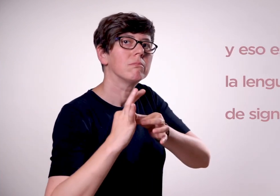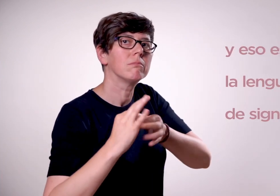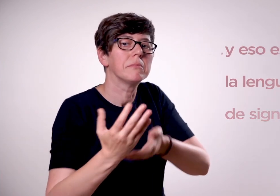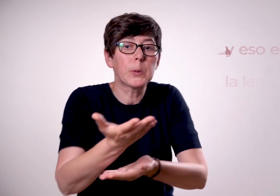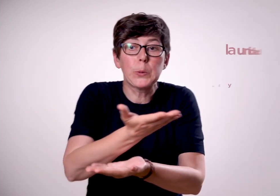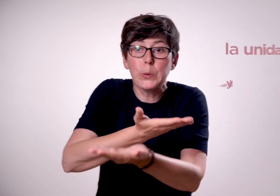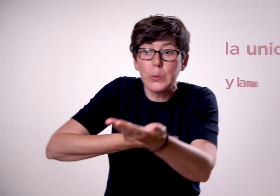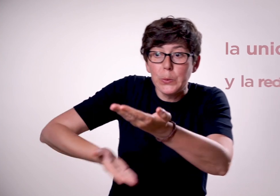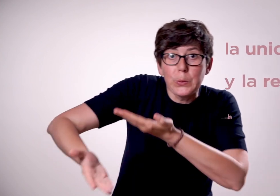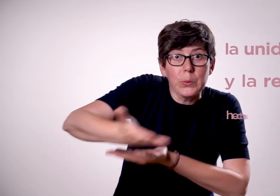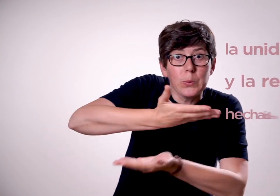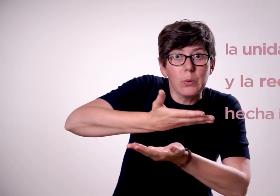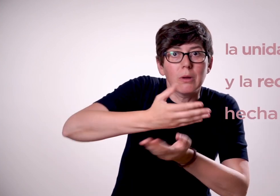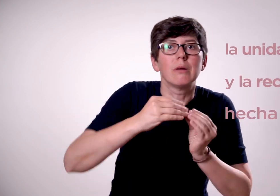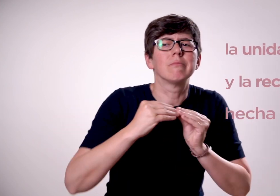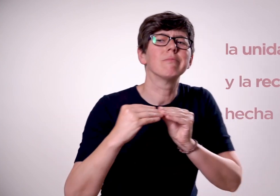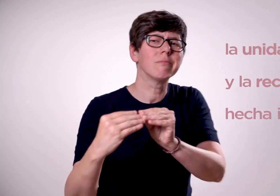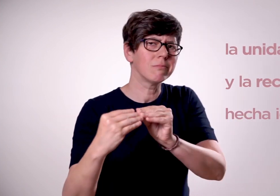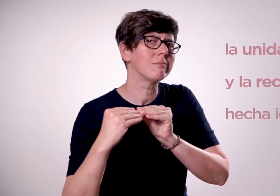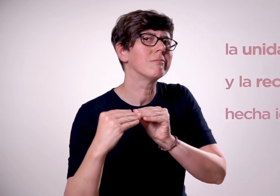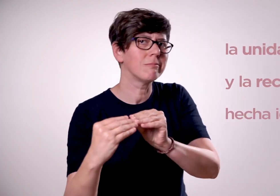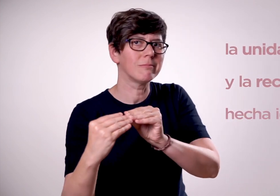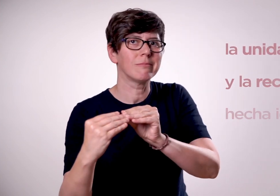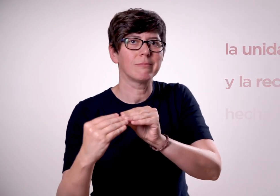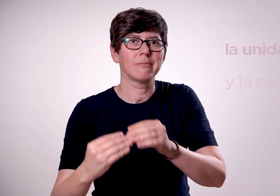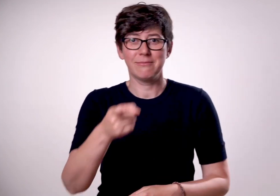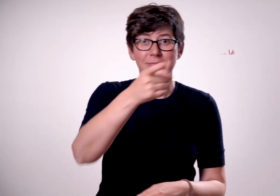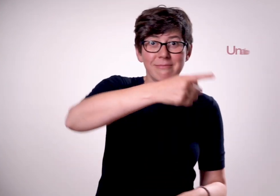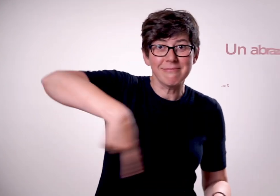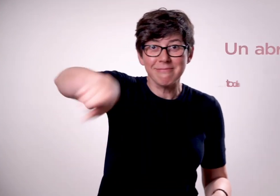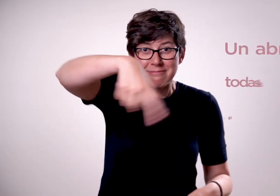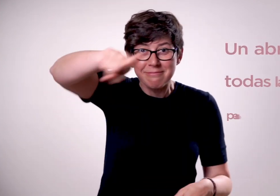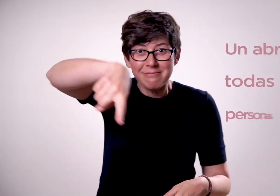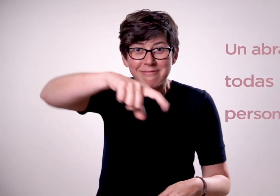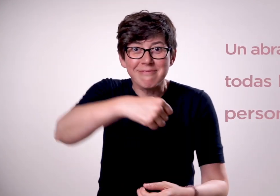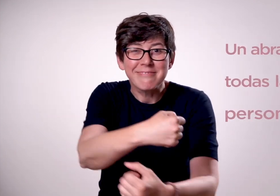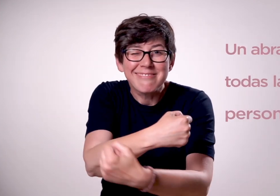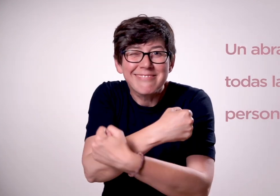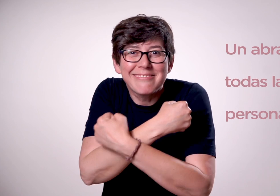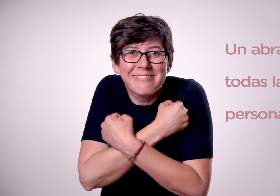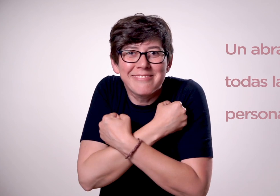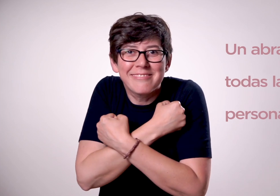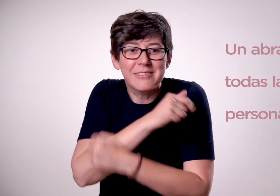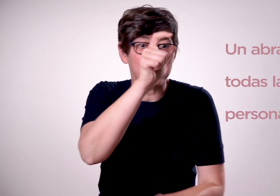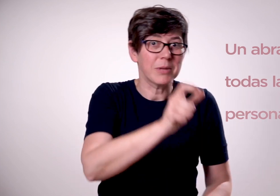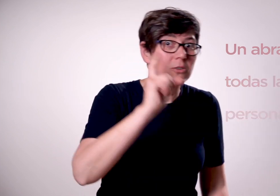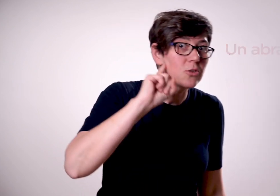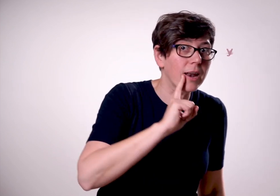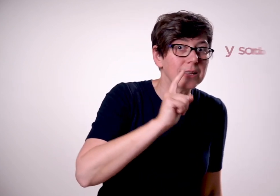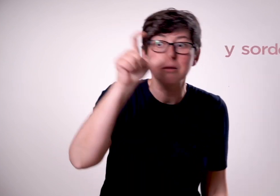signos, la unidad y la reciprocidad hecha a idioma. Un abrazo a todas las personas sordas y